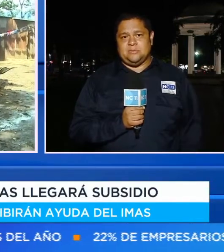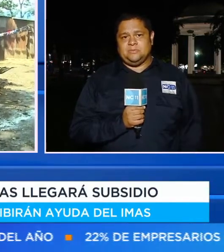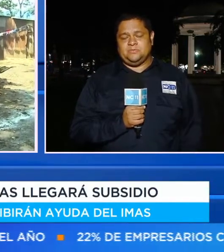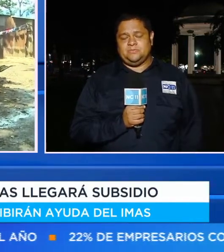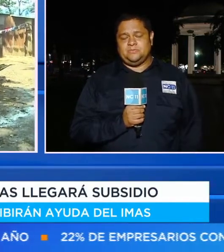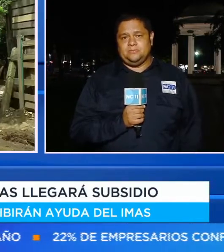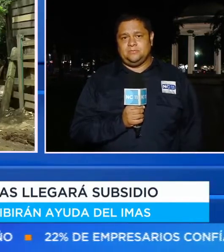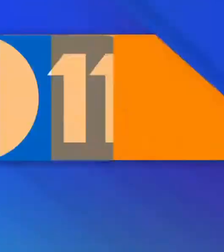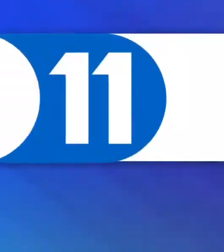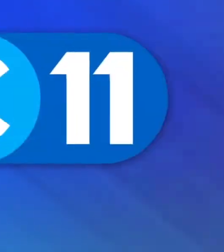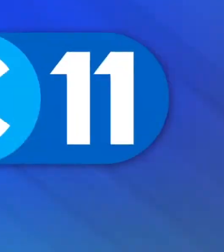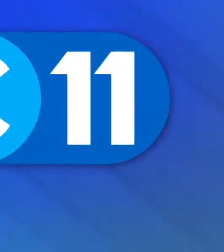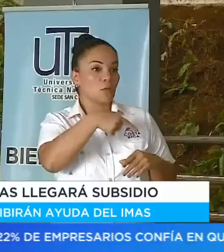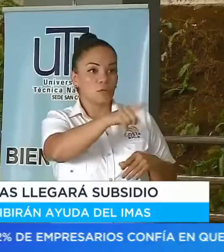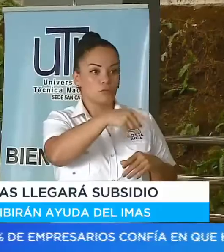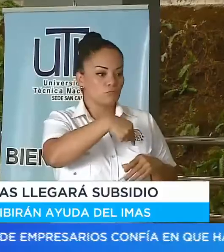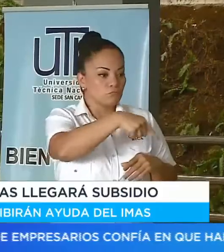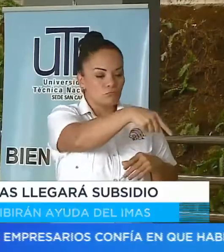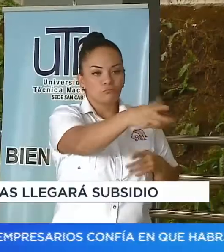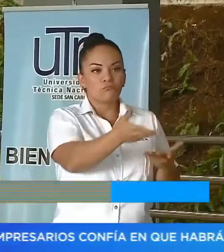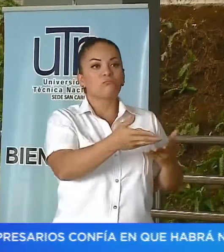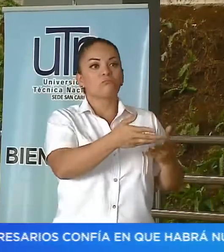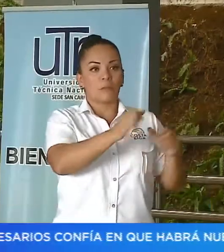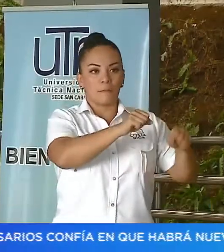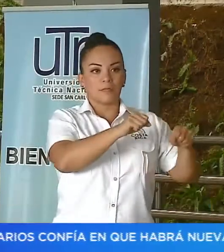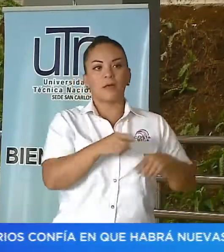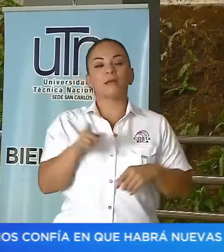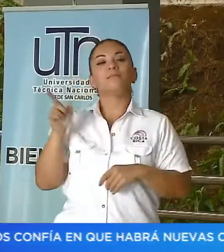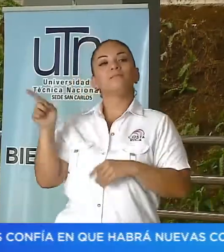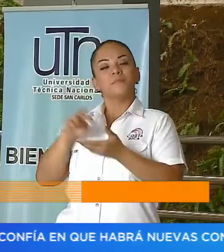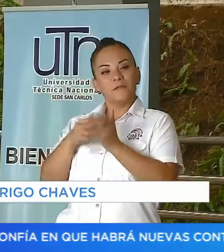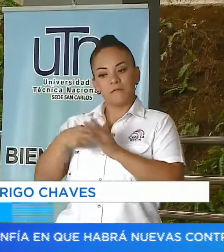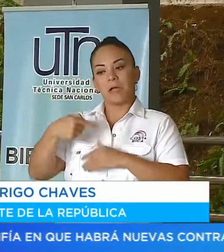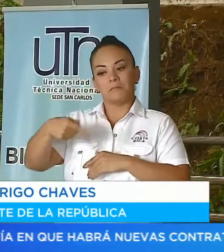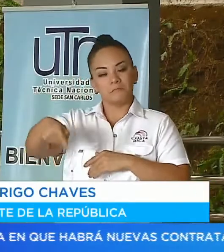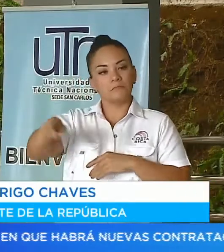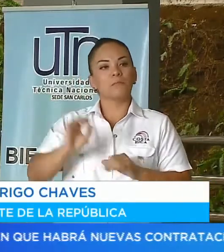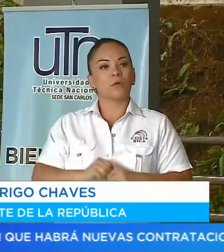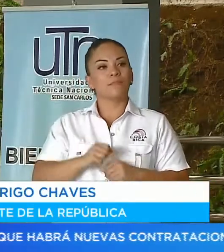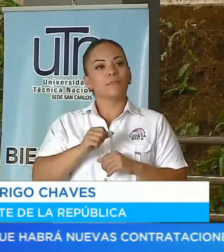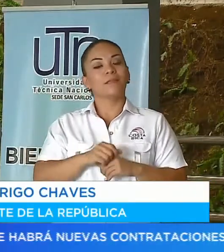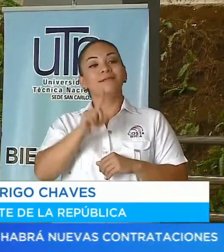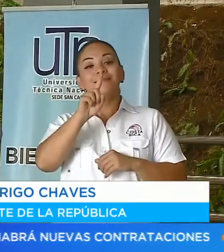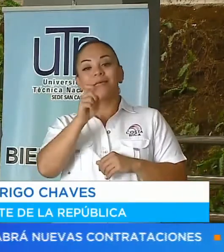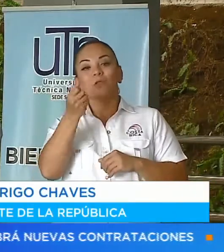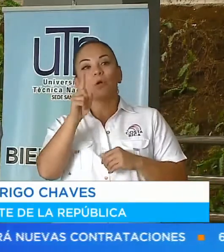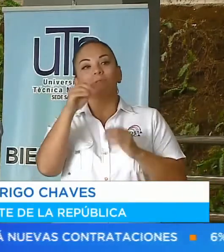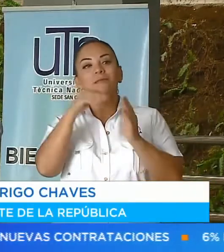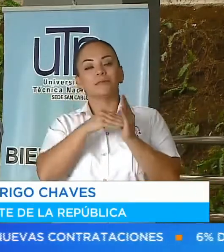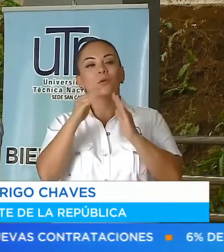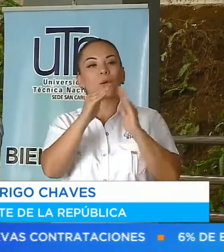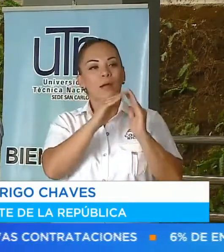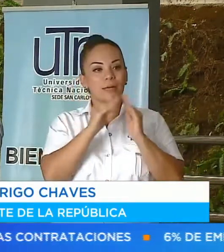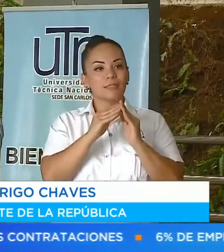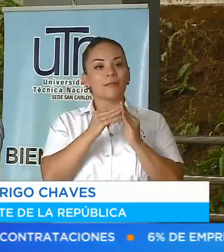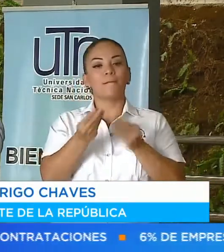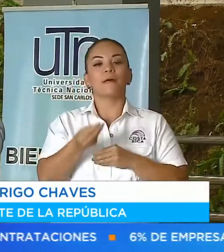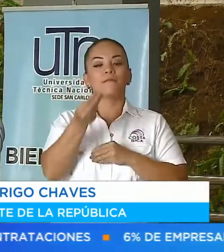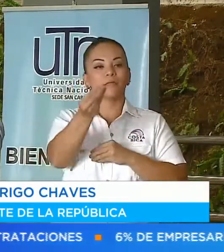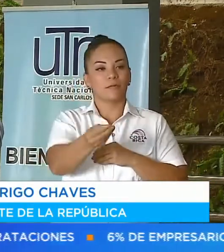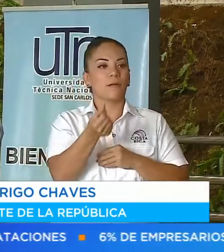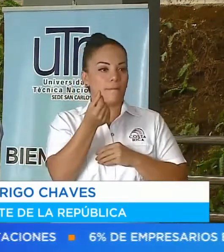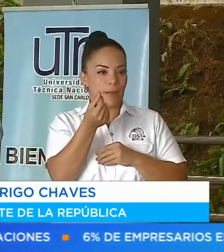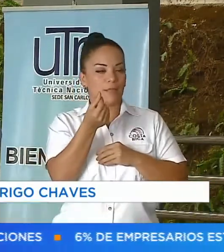mandatario. En estos días, esos 11 mil hogares recibirán un